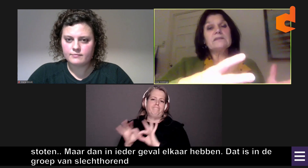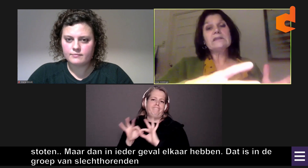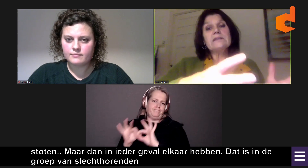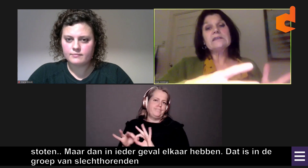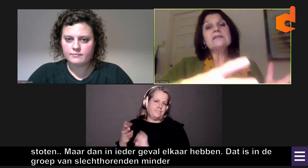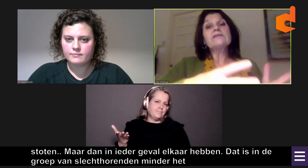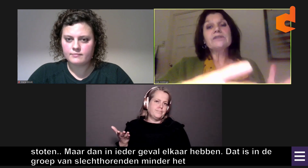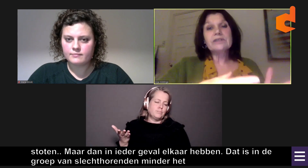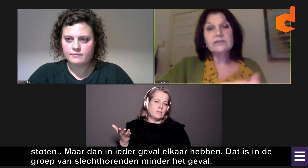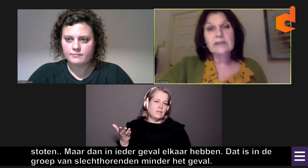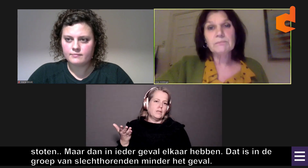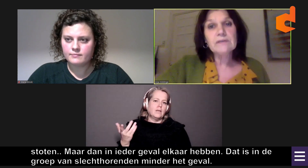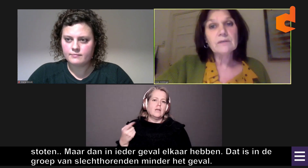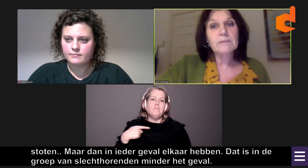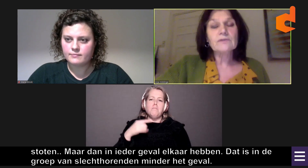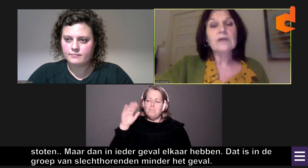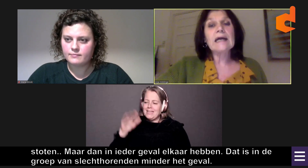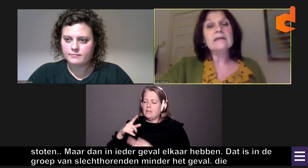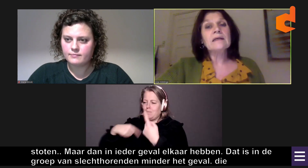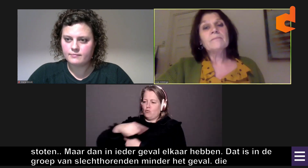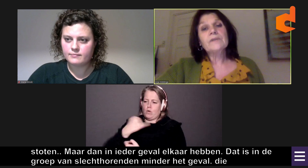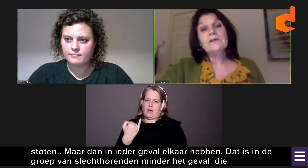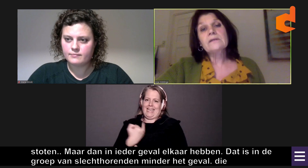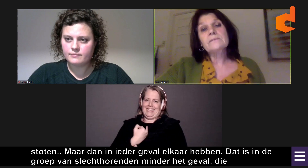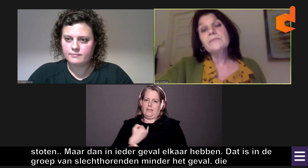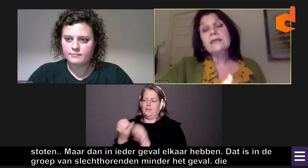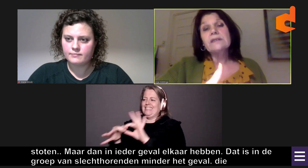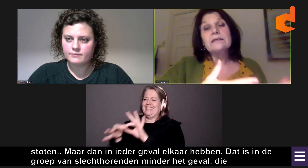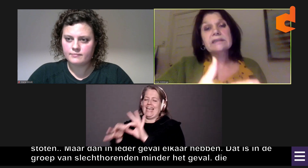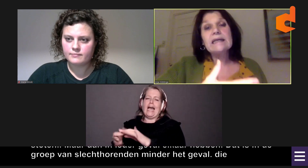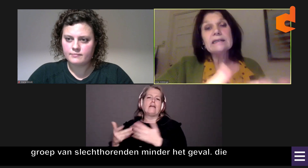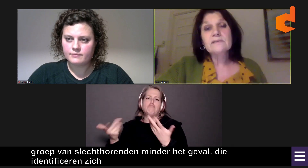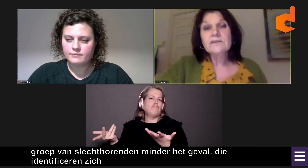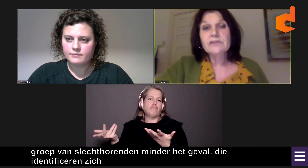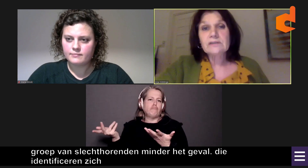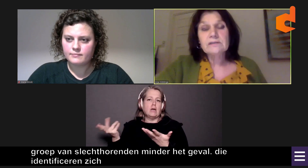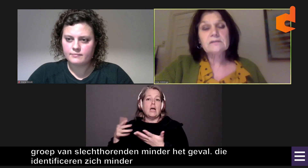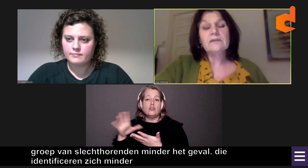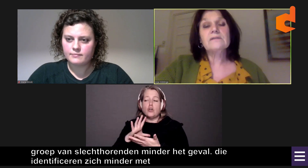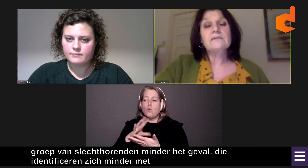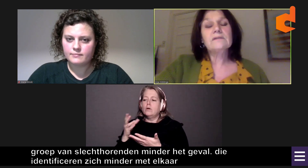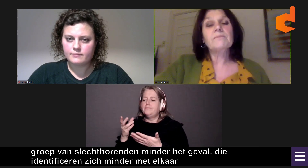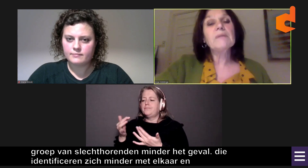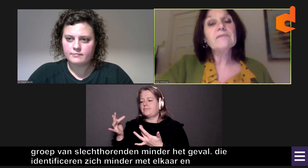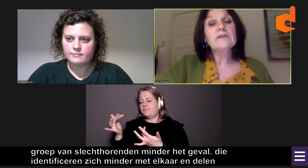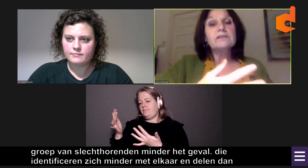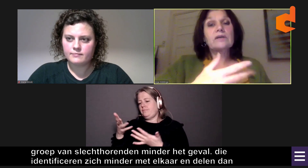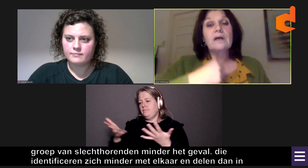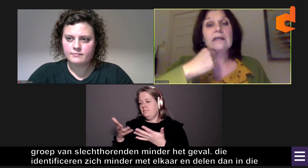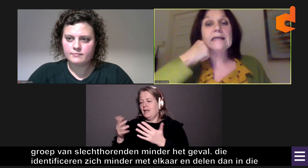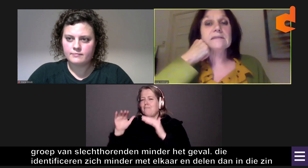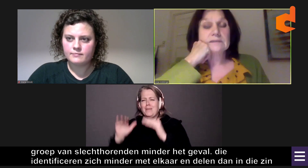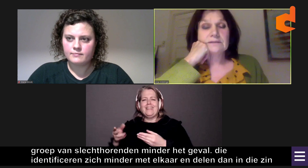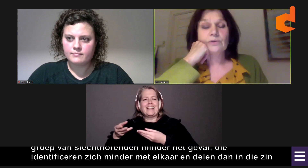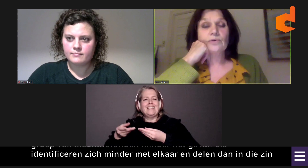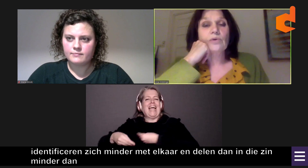Die identificeren zich minder met elkaar en delen in die zin dan minder dan